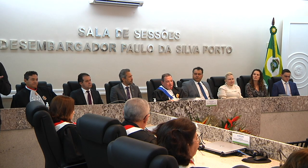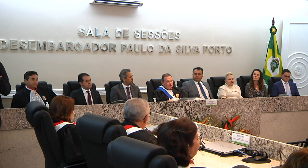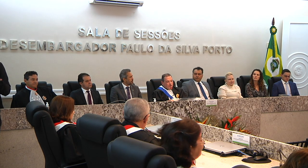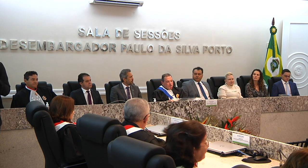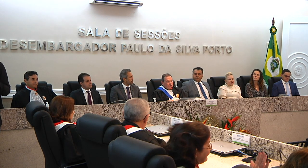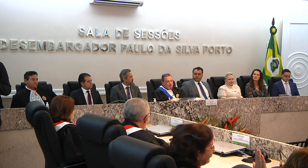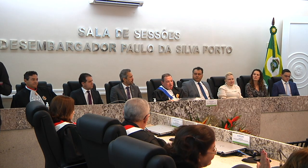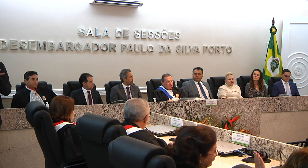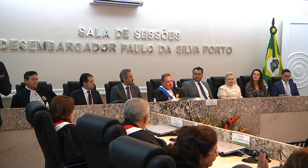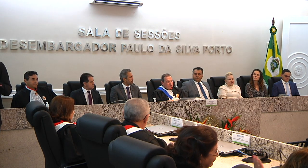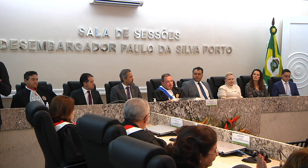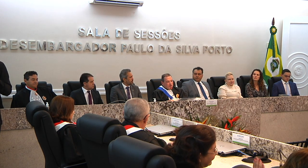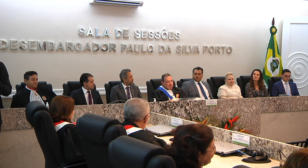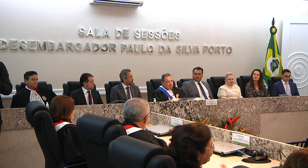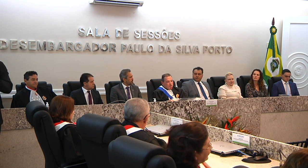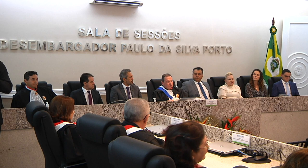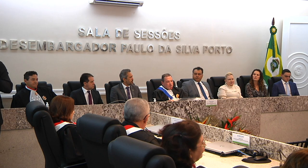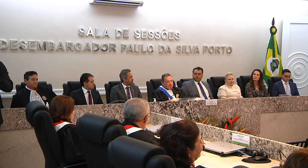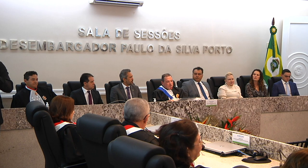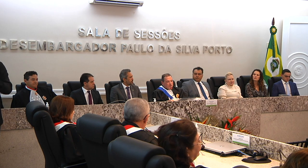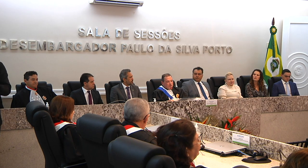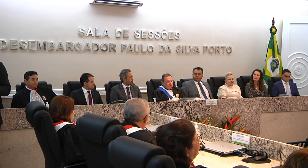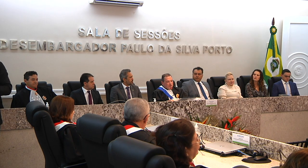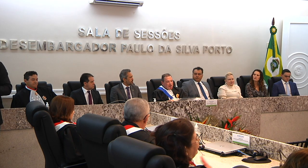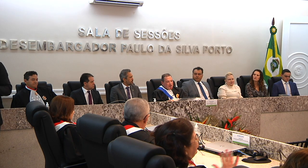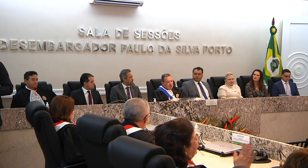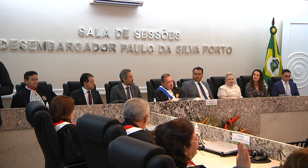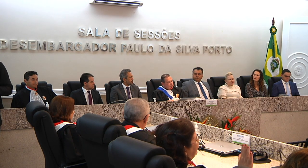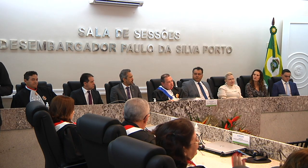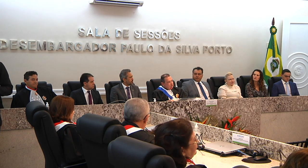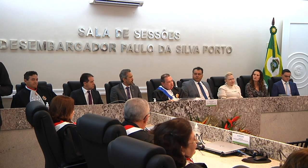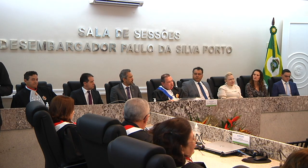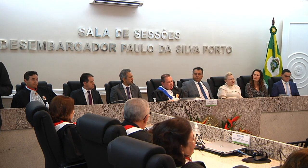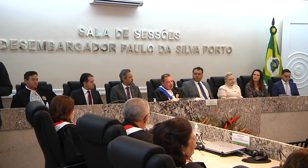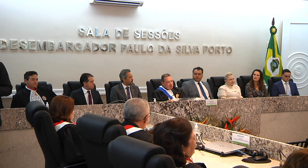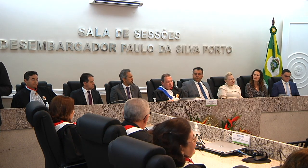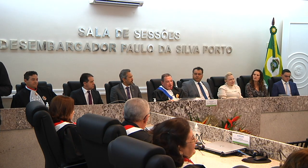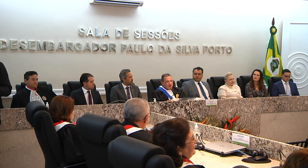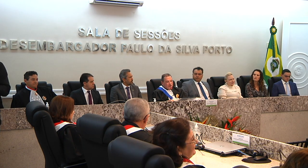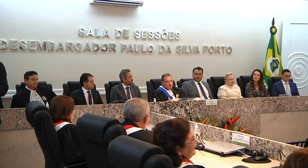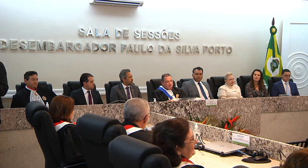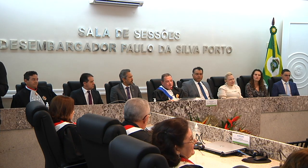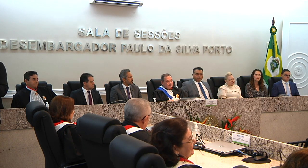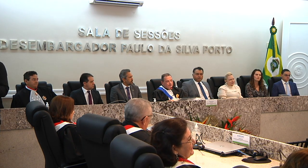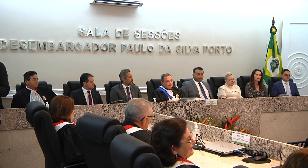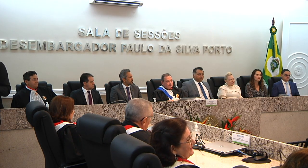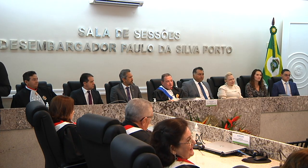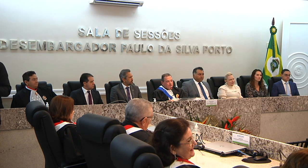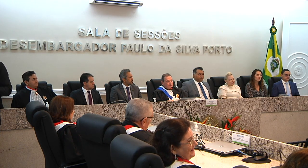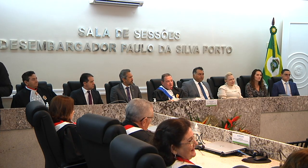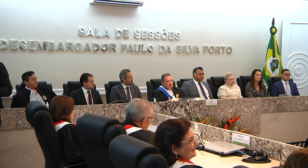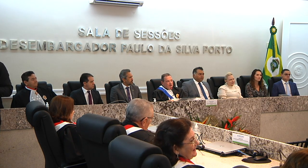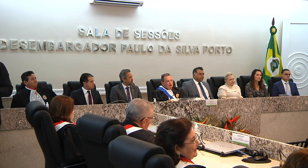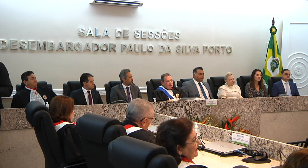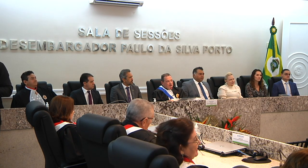na pessoa do nosso decano esbagador parente